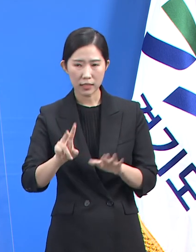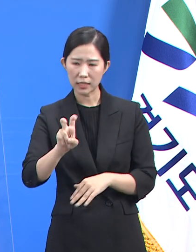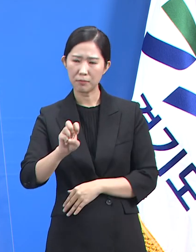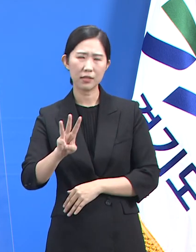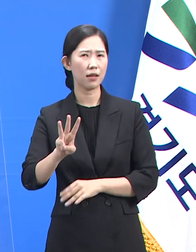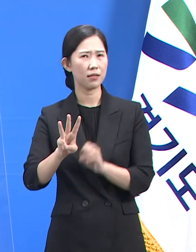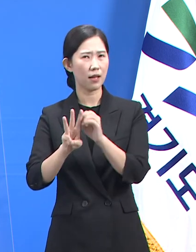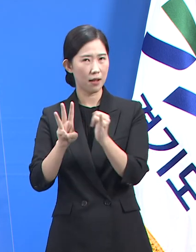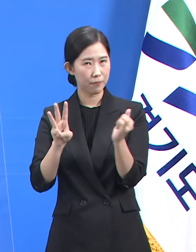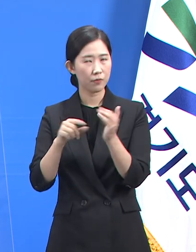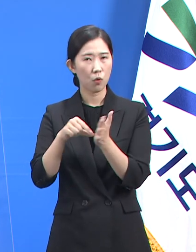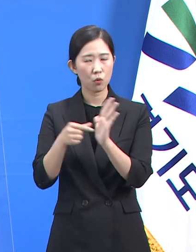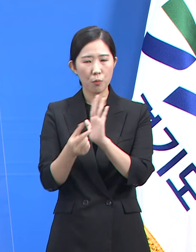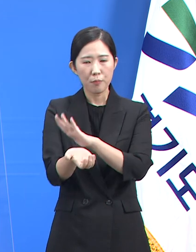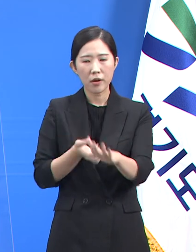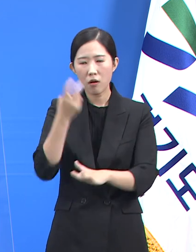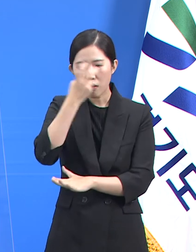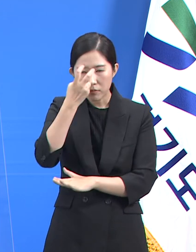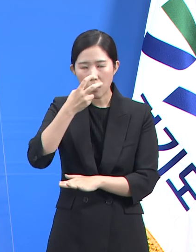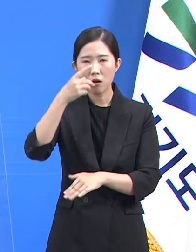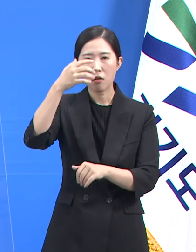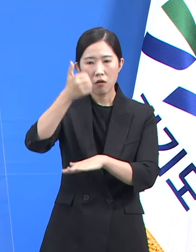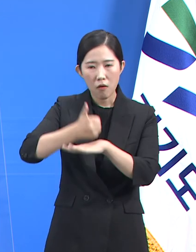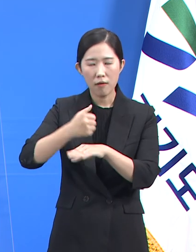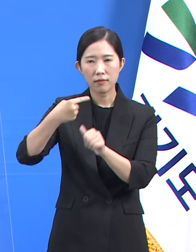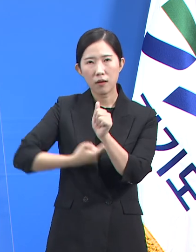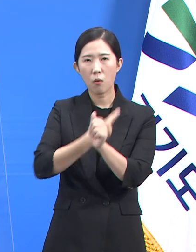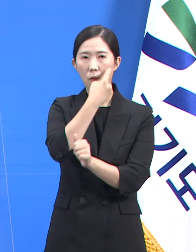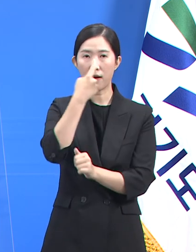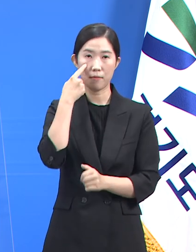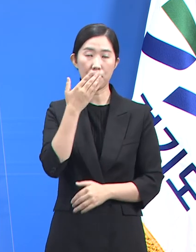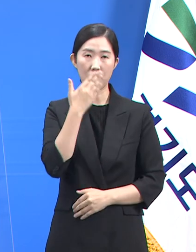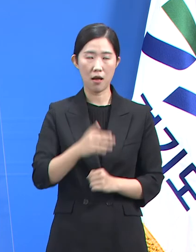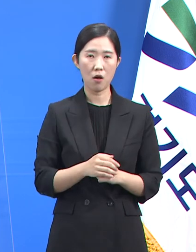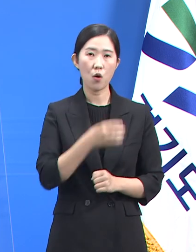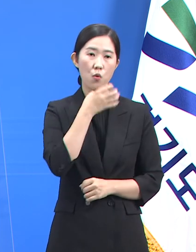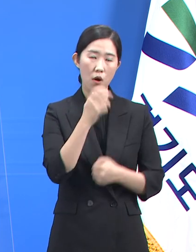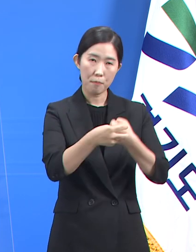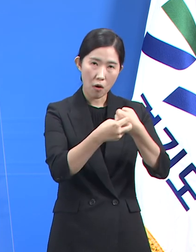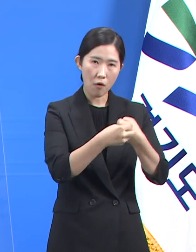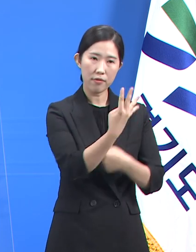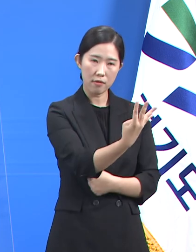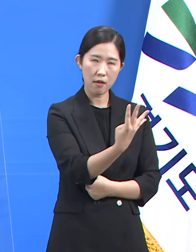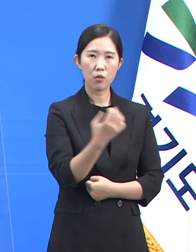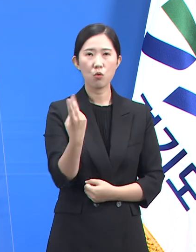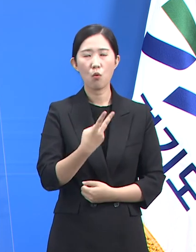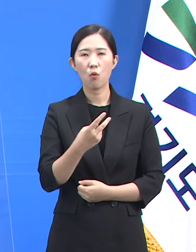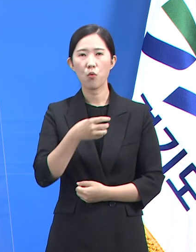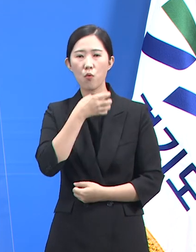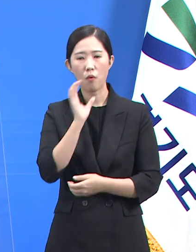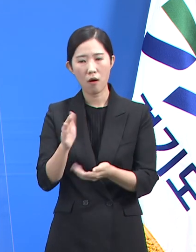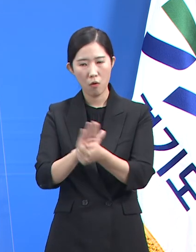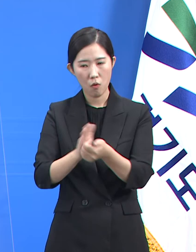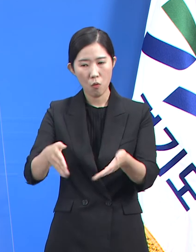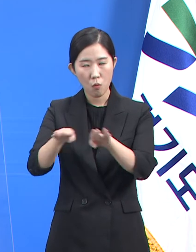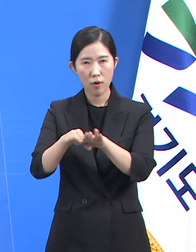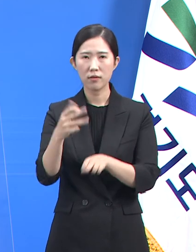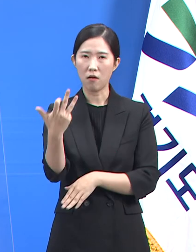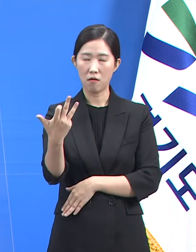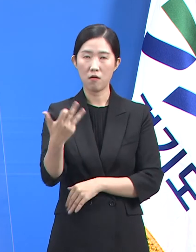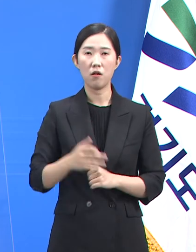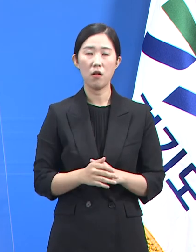통하여 감염 인지되었습니다. 시설별로는 요양병원이 4건, 요양원이 18건이며 관련 확진자는 총